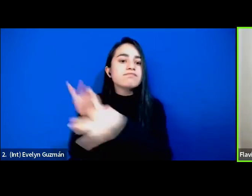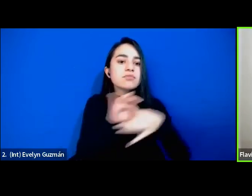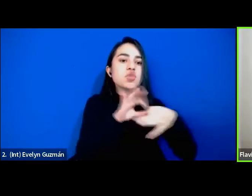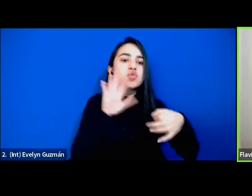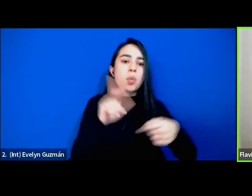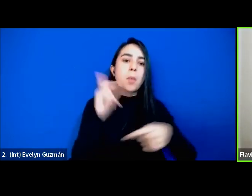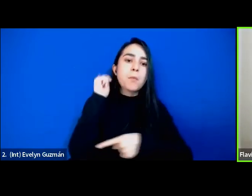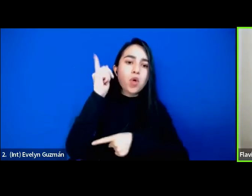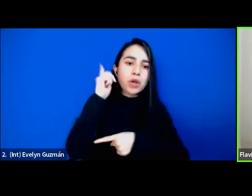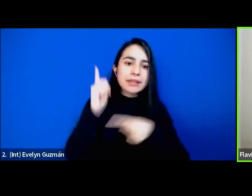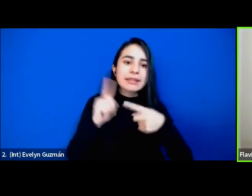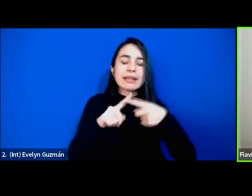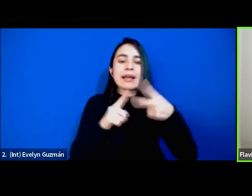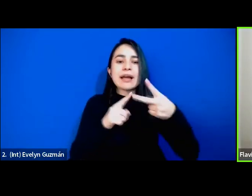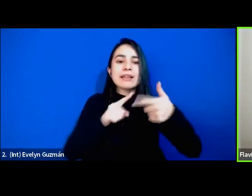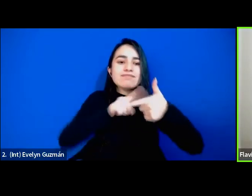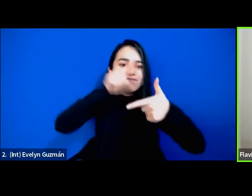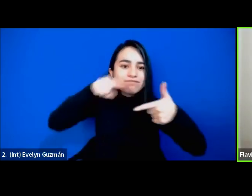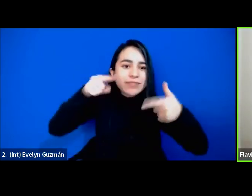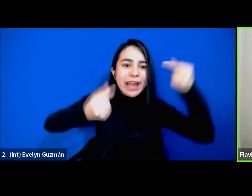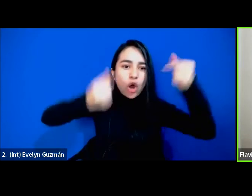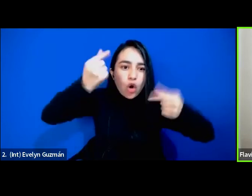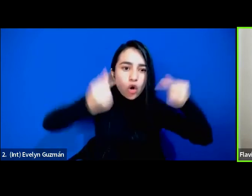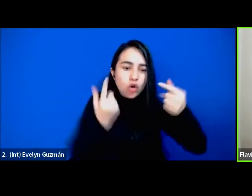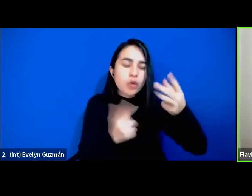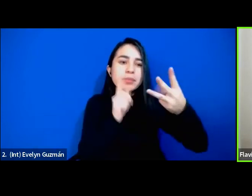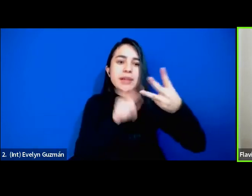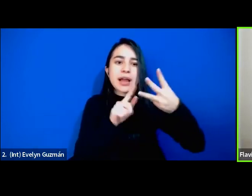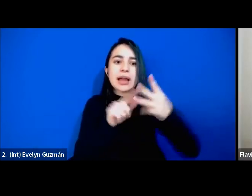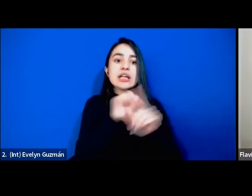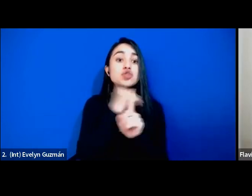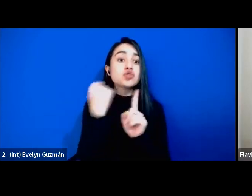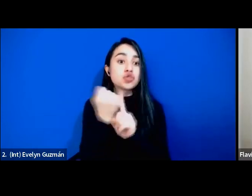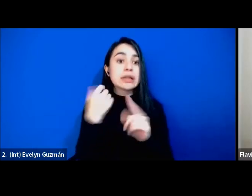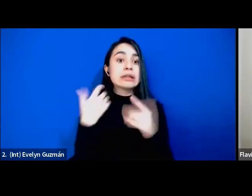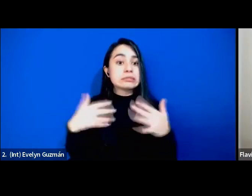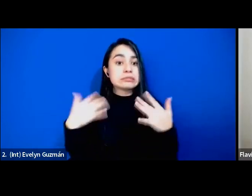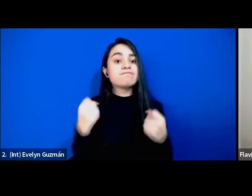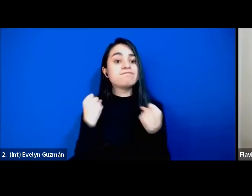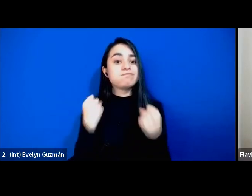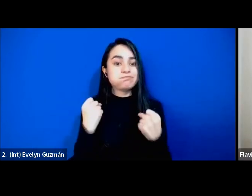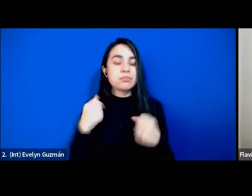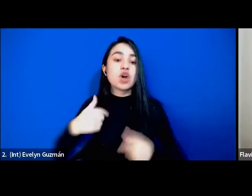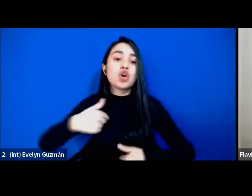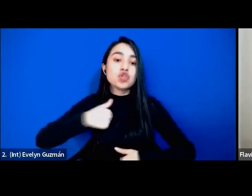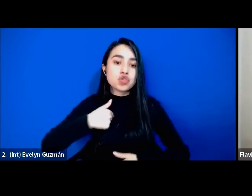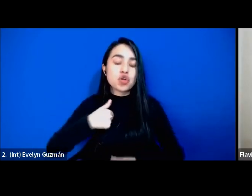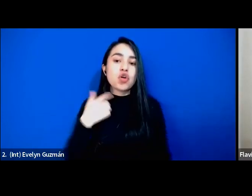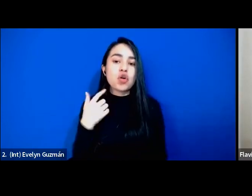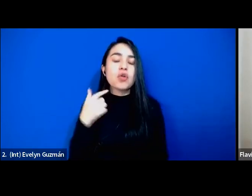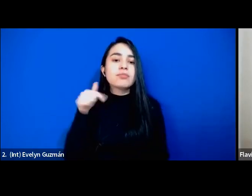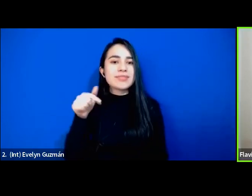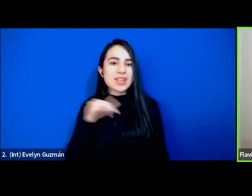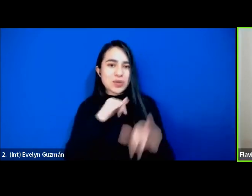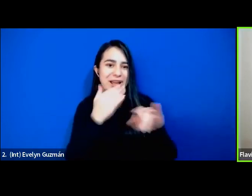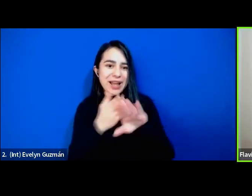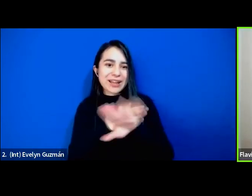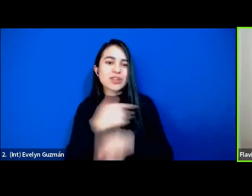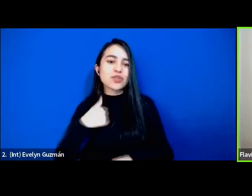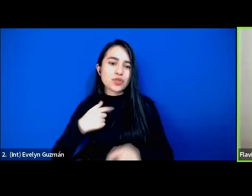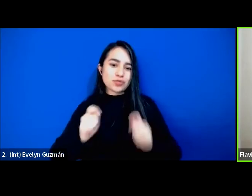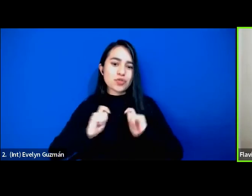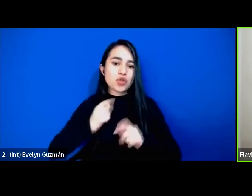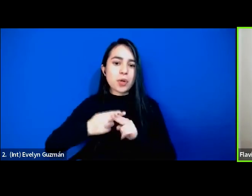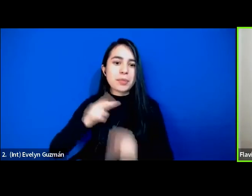económicas y sociales muy fuertes. Yo soy como dice Frankie, Flavia,